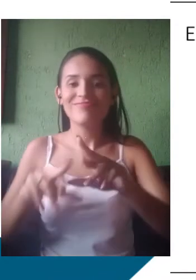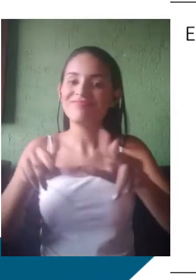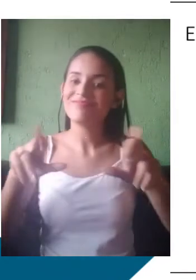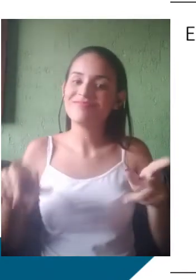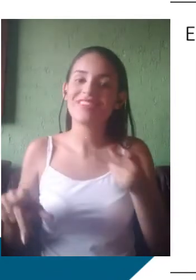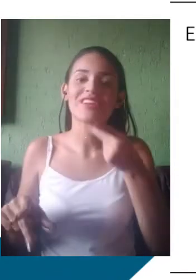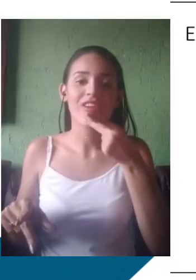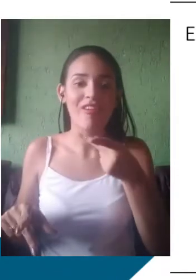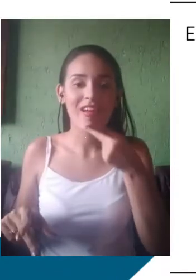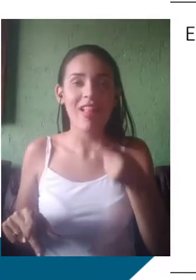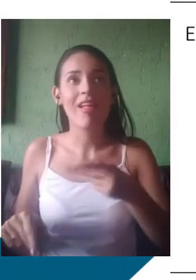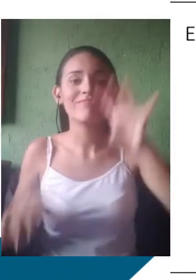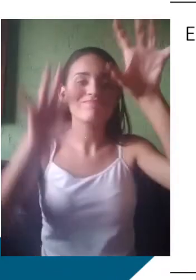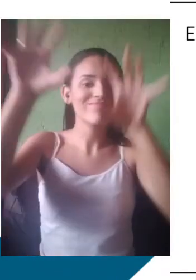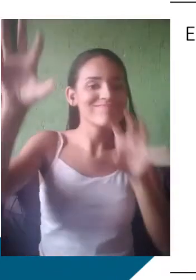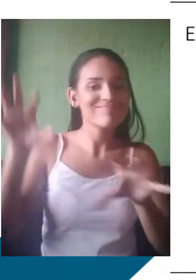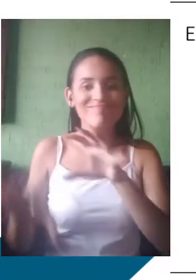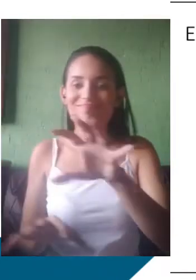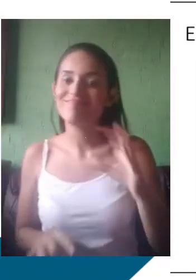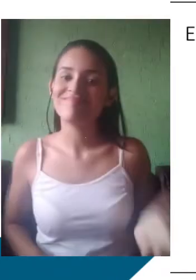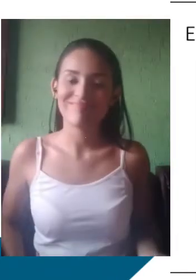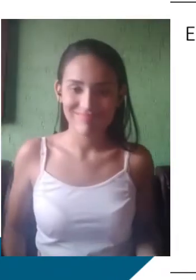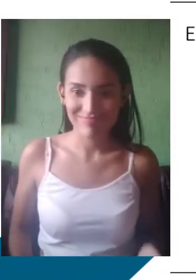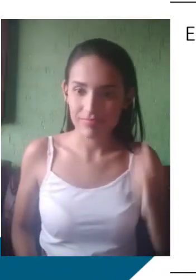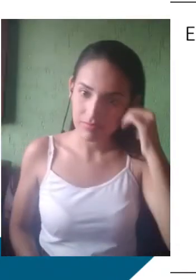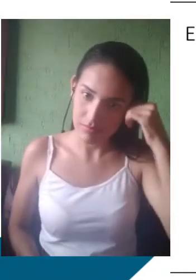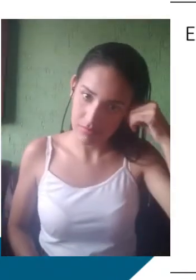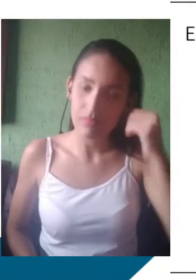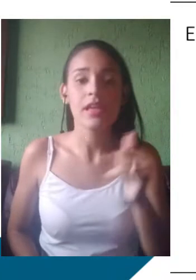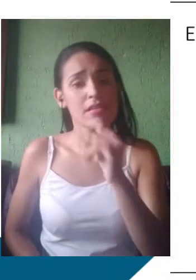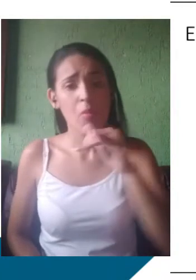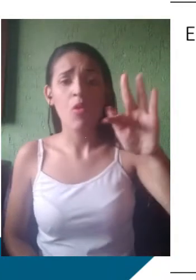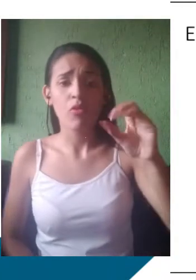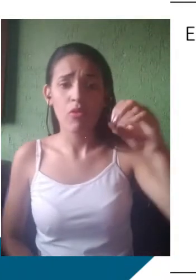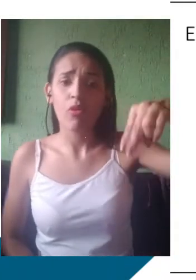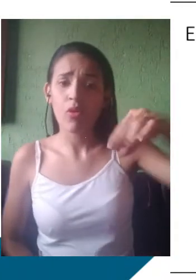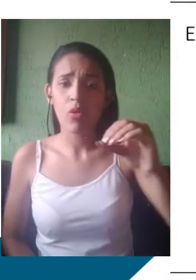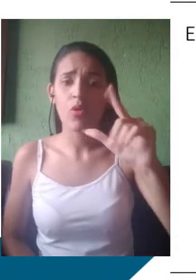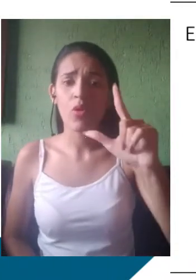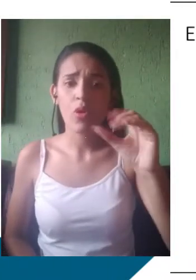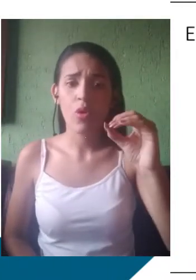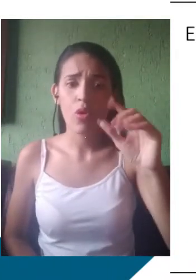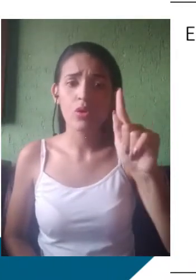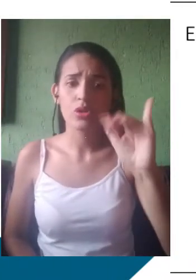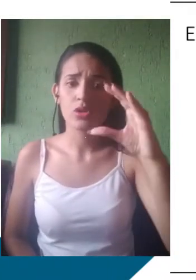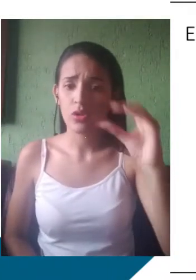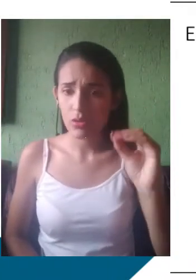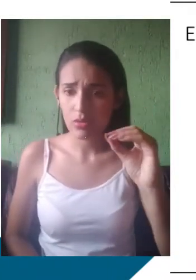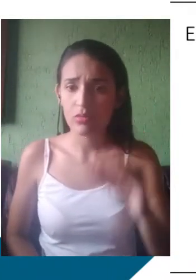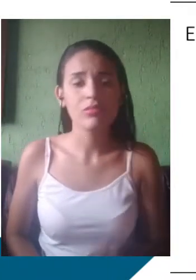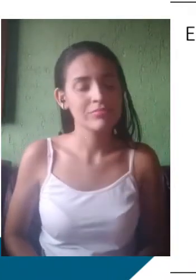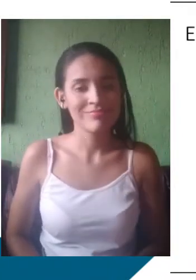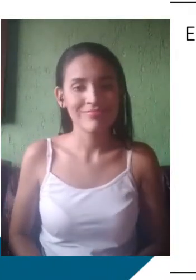temos aqui, então, um exemplo do aspecto fonológico. Quanto a pronúncia e entonação. Então, ao ver televisão, ouvir rádio, ou